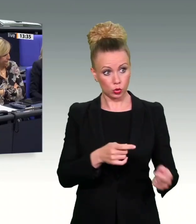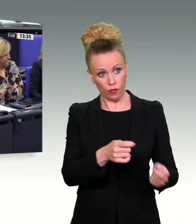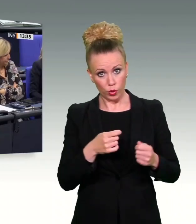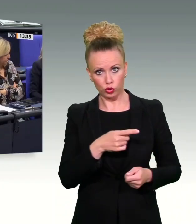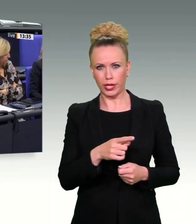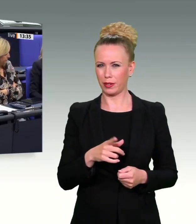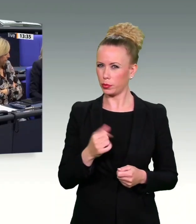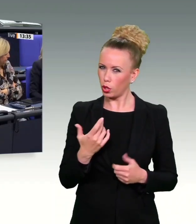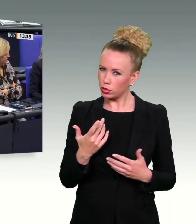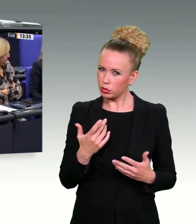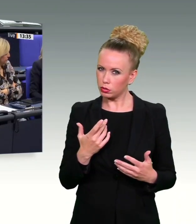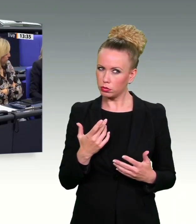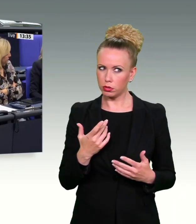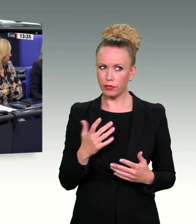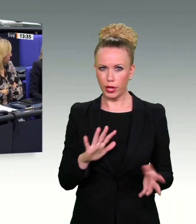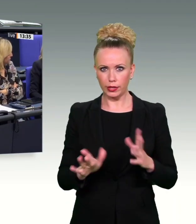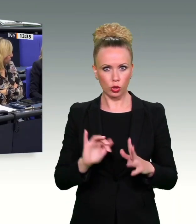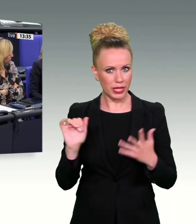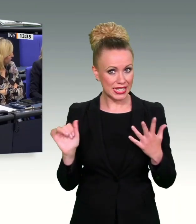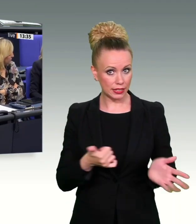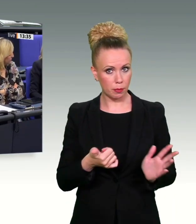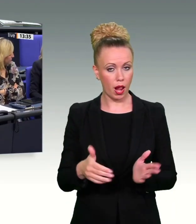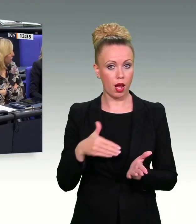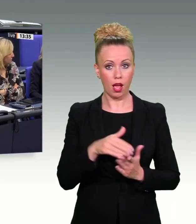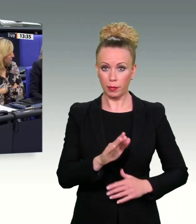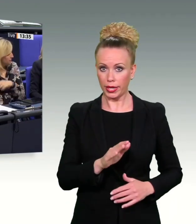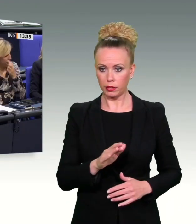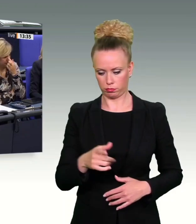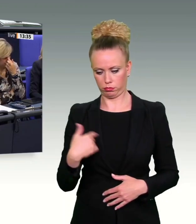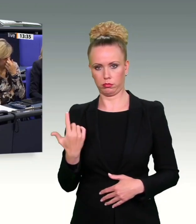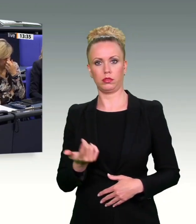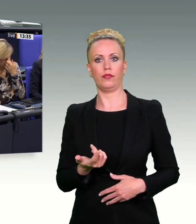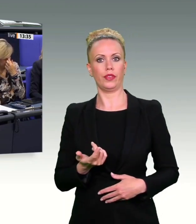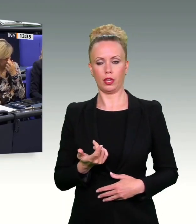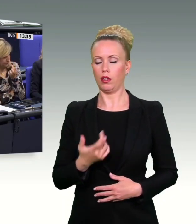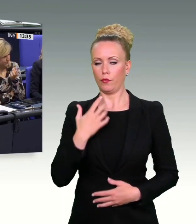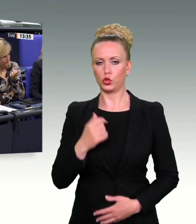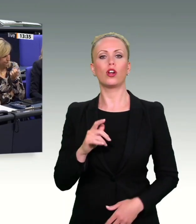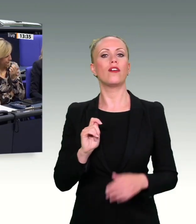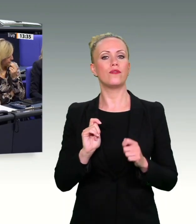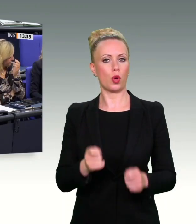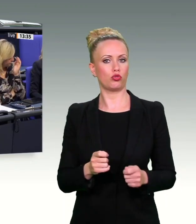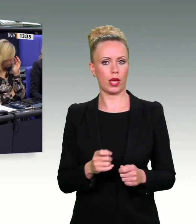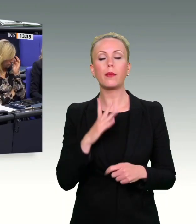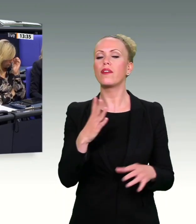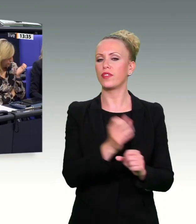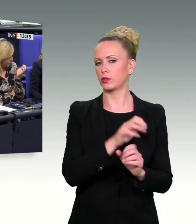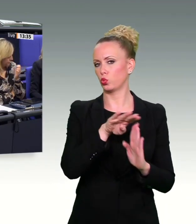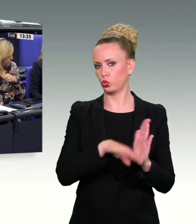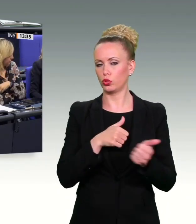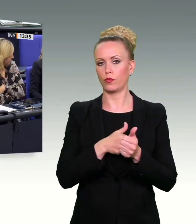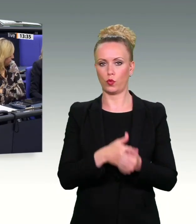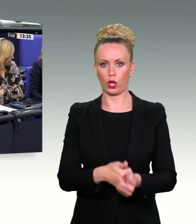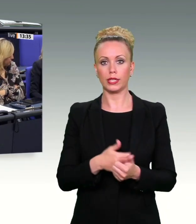Und deswegen werden wir einen verfassungsgemäßen Vorschlag bieten, mit dem wir nicht scheitern, weil es ist besser,